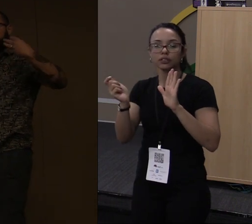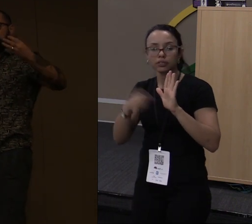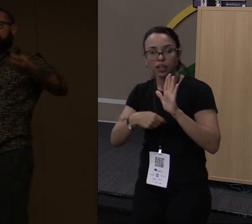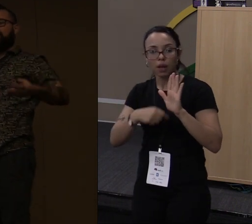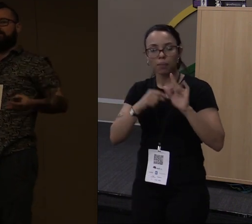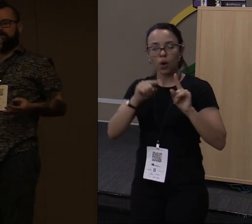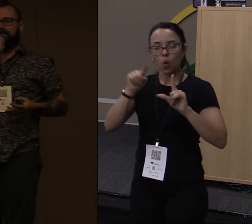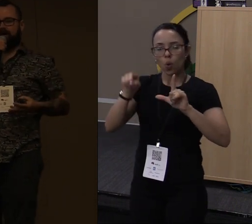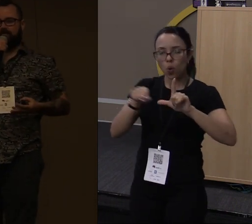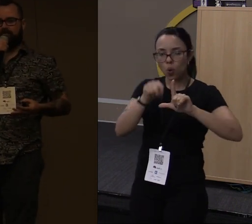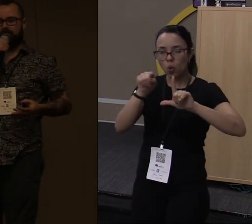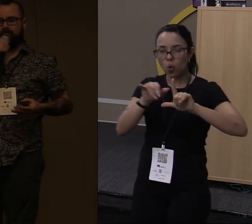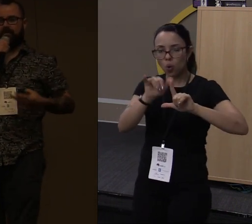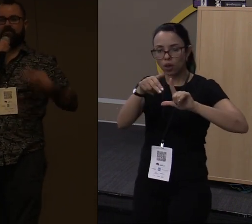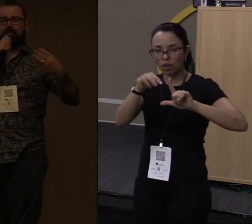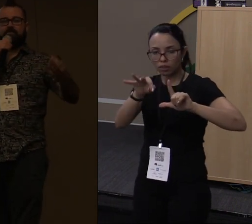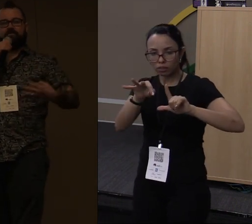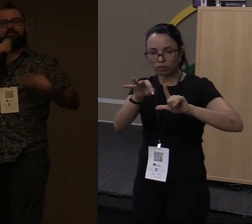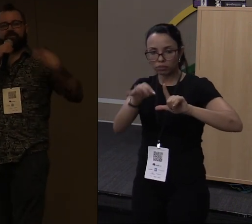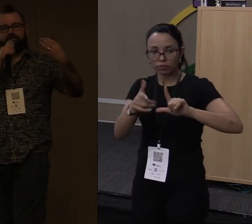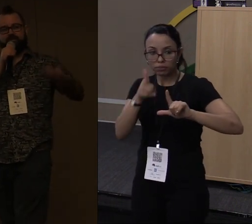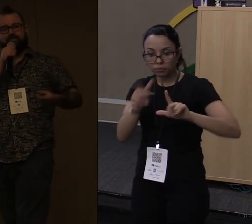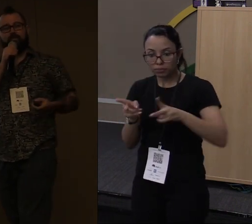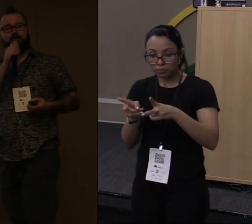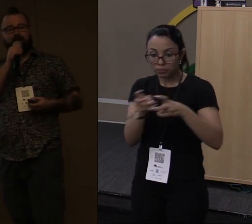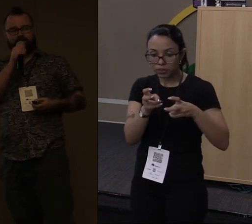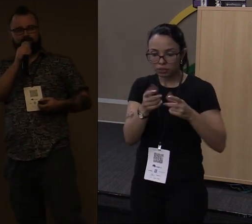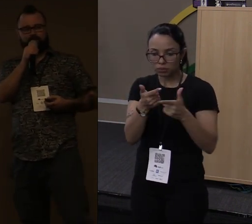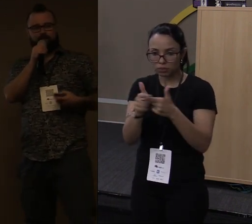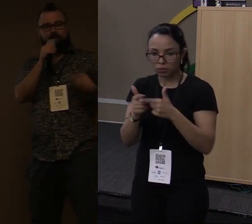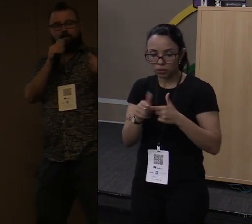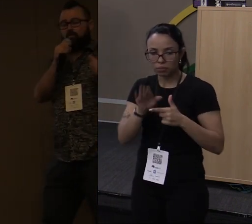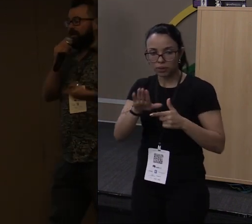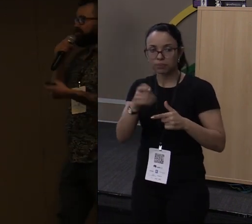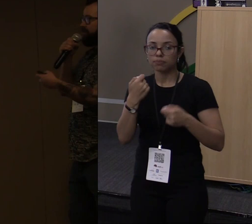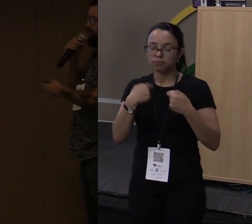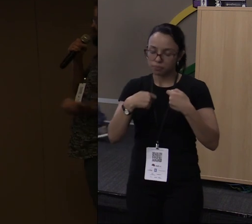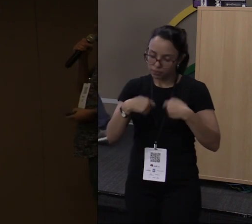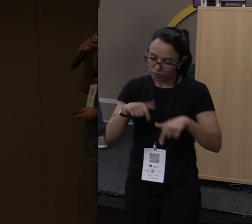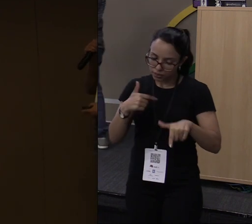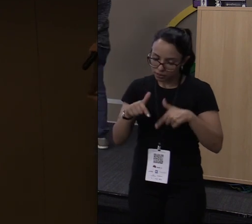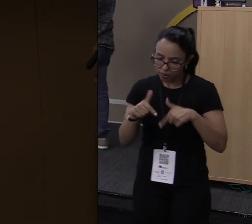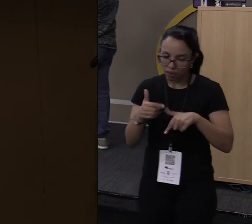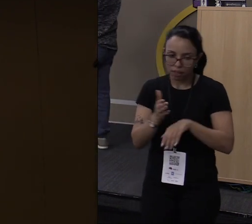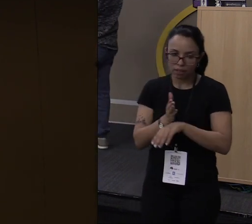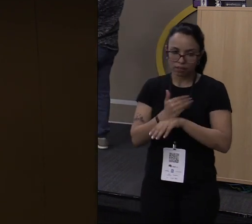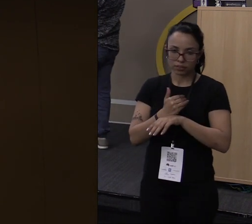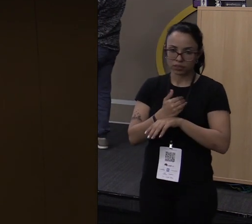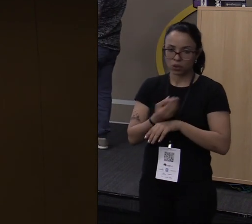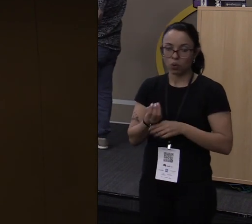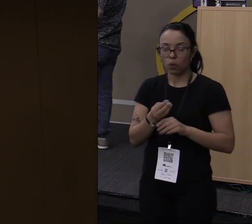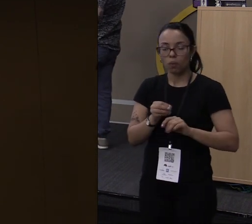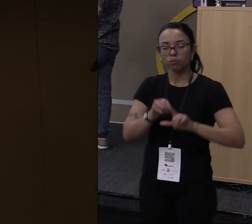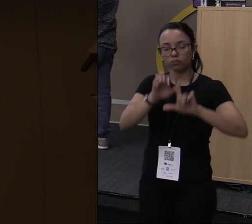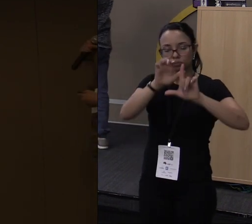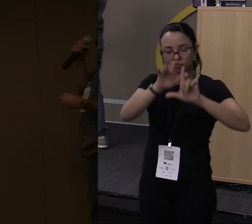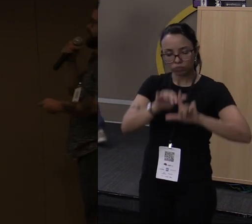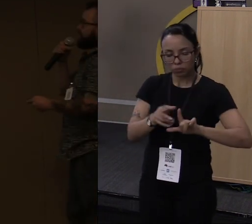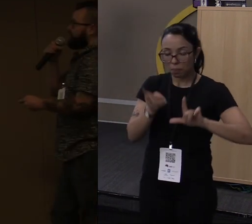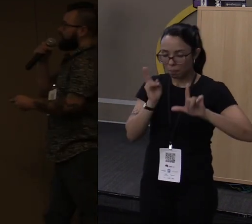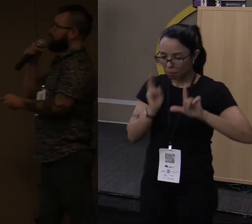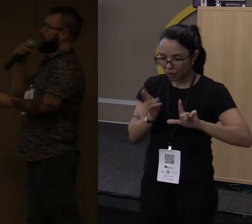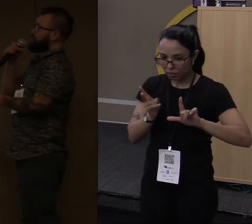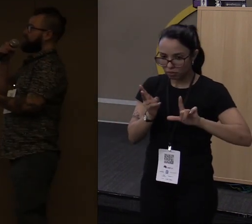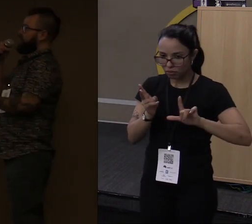identificar esses casos. Mas você precisa fazer um trabalho extra. Como é que seria o mesmo código escrito em Rust? Bem parecido.